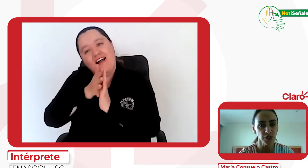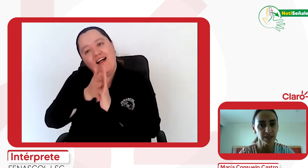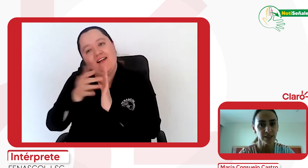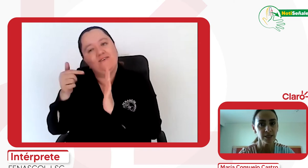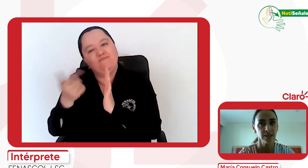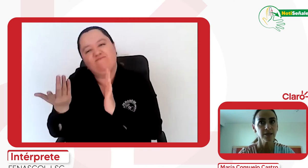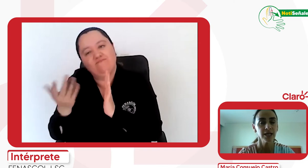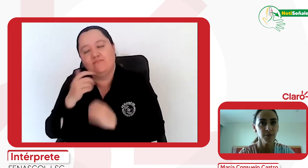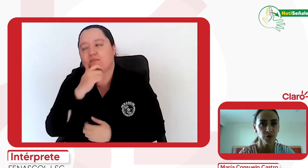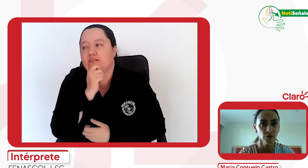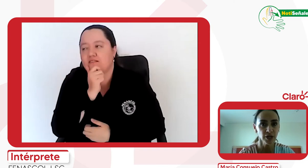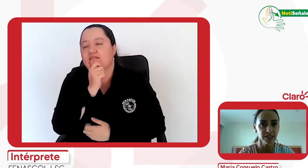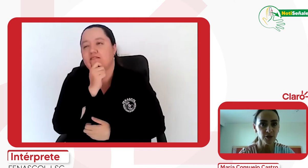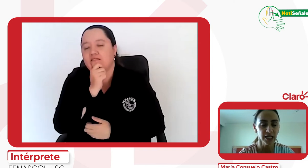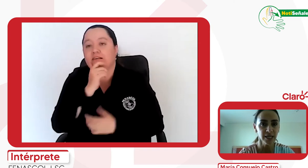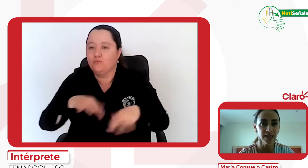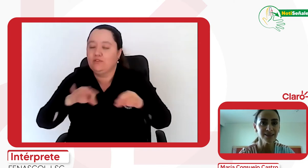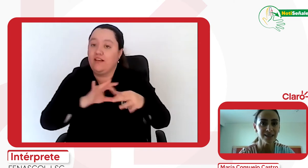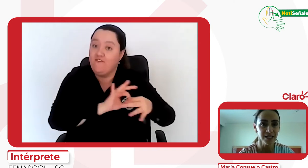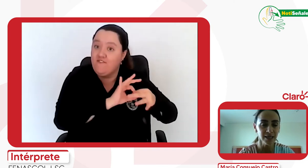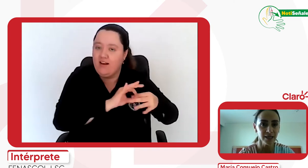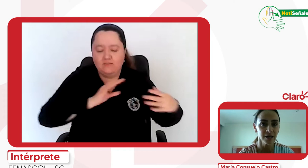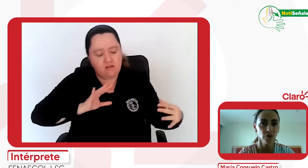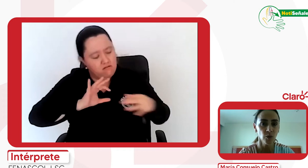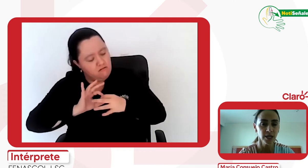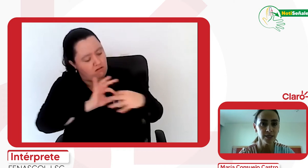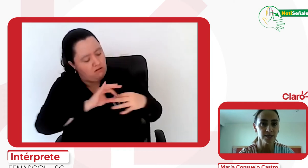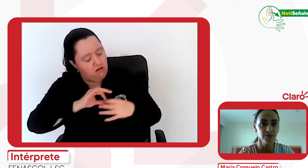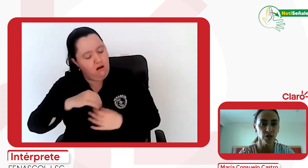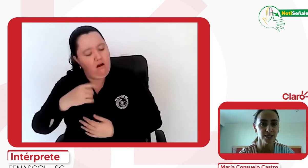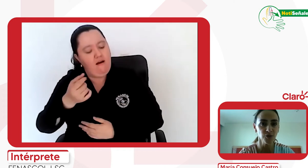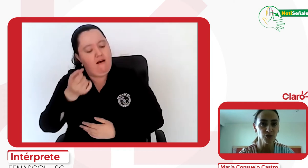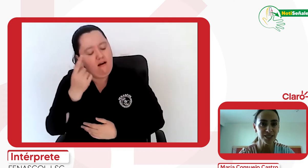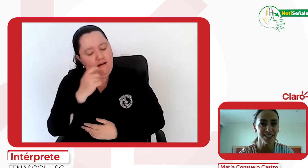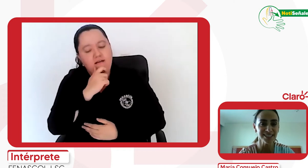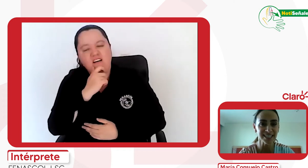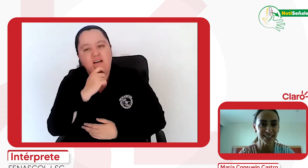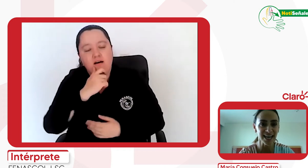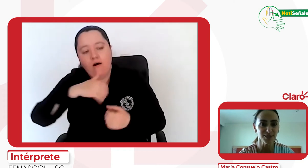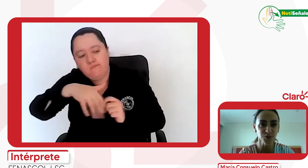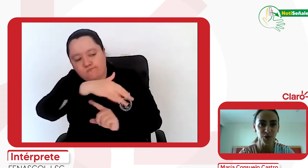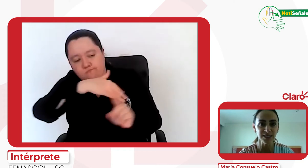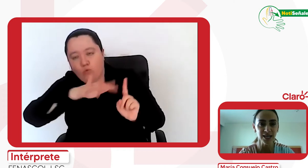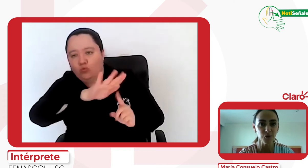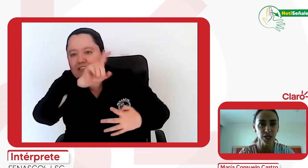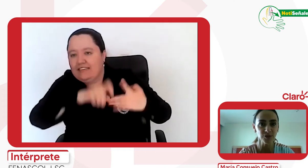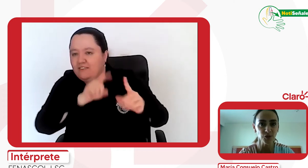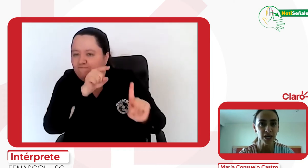es, de la mano con FENASCOL, entender cuáles son las circunstancias, necesidades puntuales de la comunidad sorda